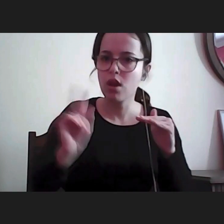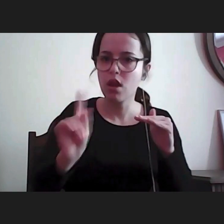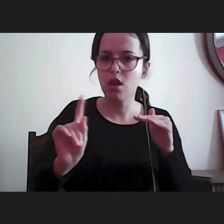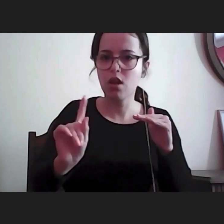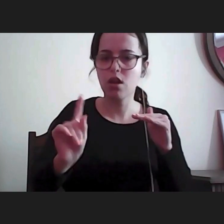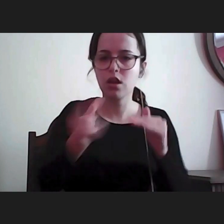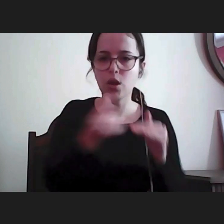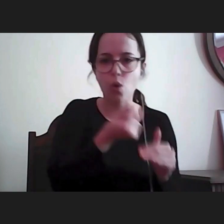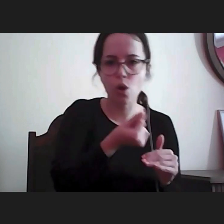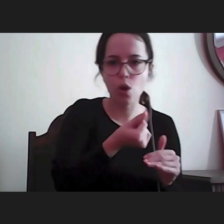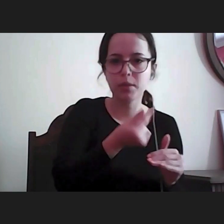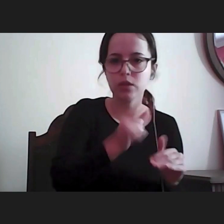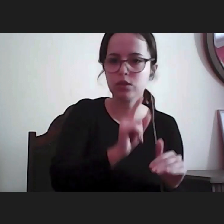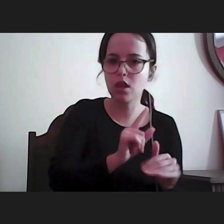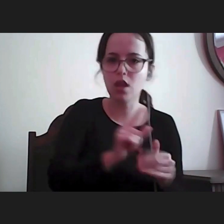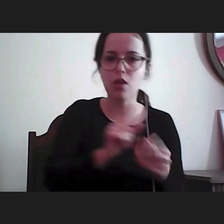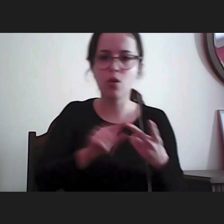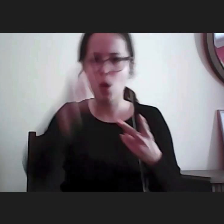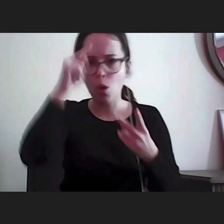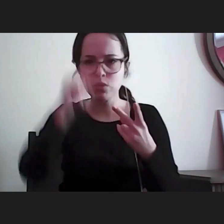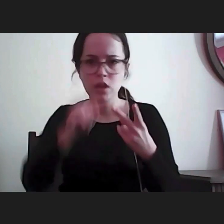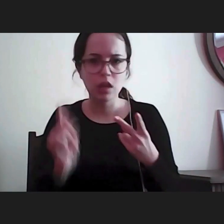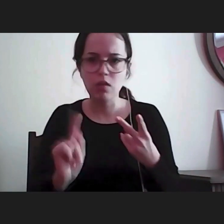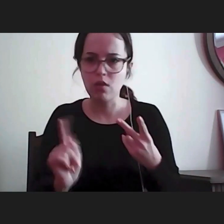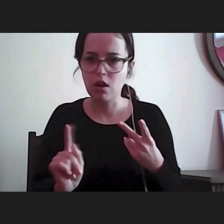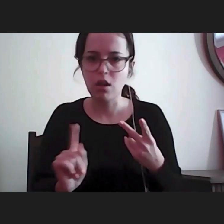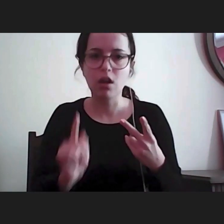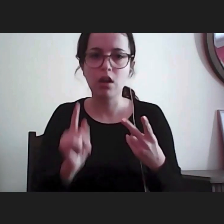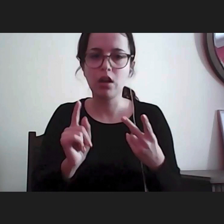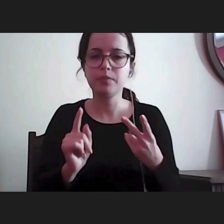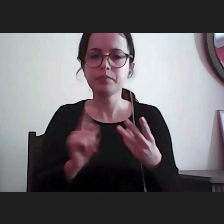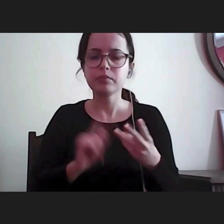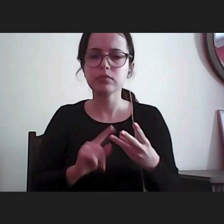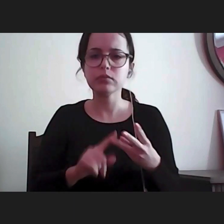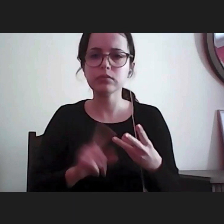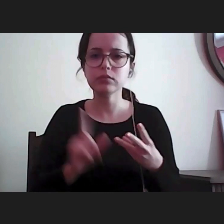económicos, nem em termos de objetivos, nem em termos de